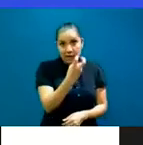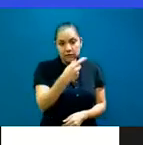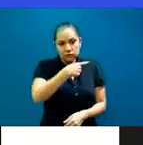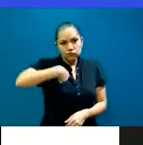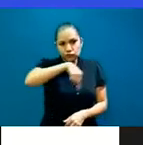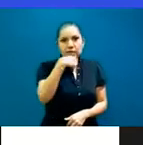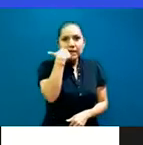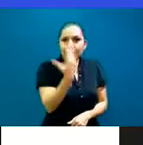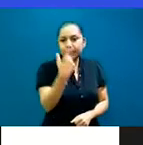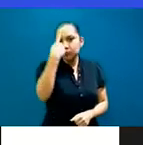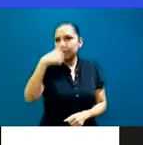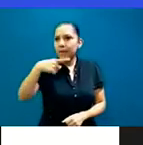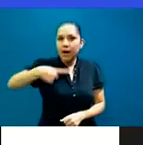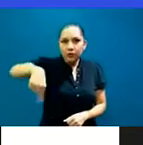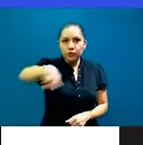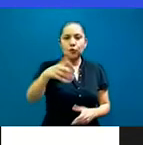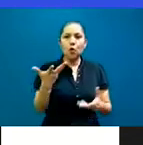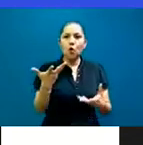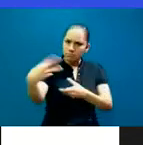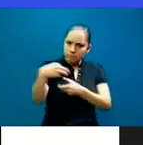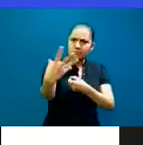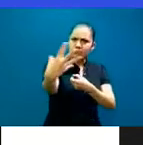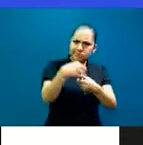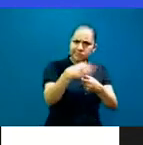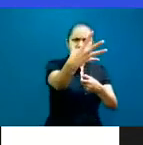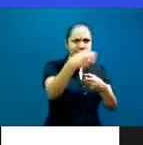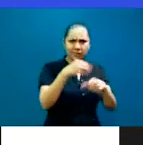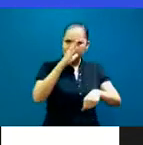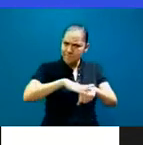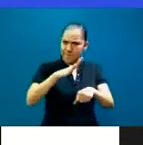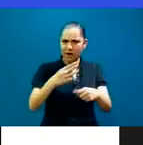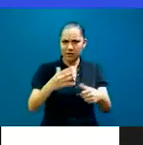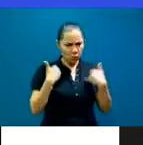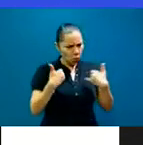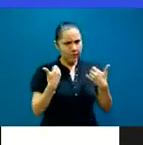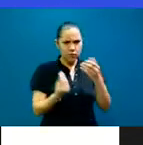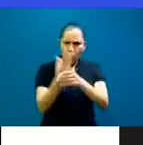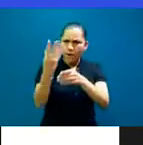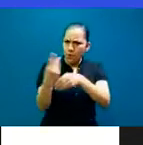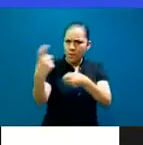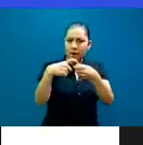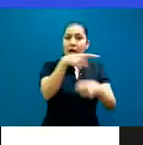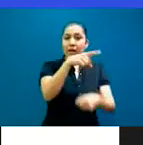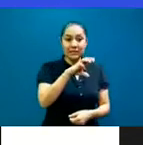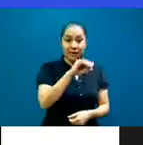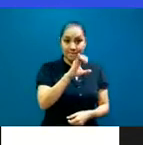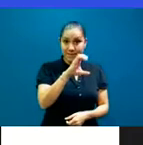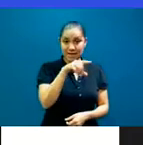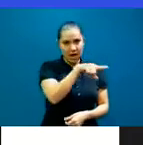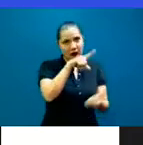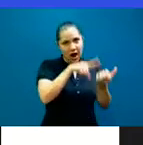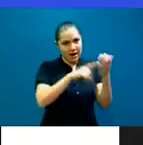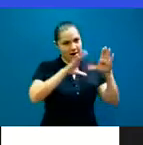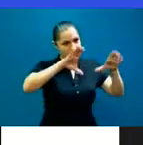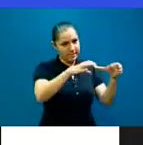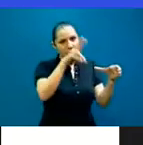nuevo tinte, ¿no? Que sí se necesita. El Colegio Mexicano de Intérpretes de Conferencias es una institución magnífica. Ya va a